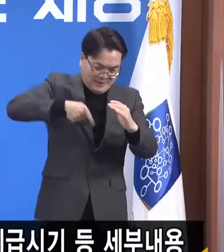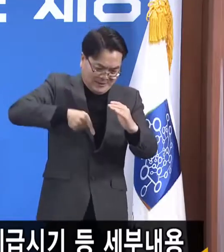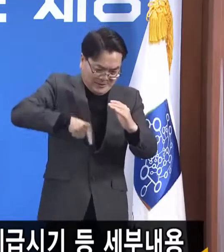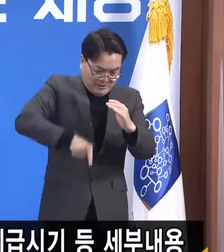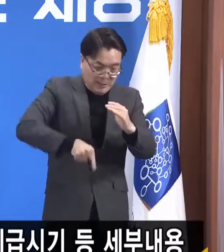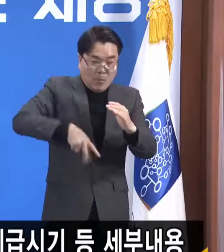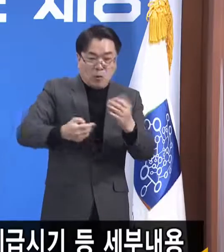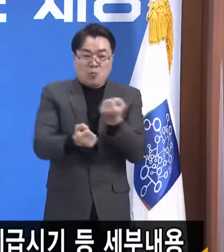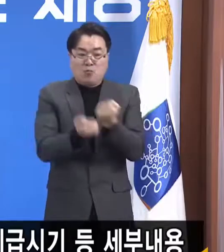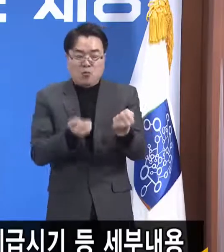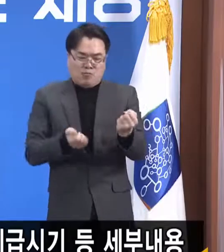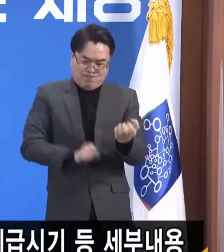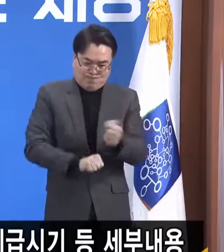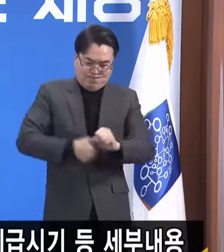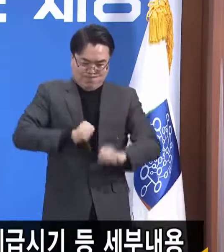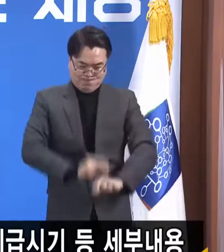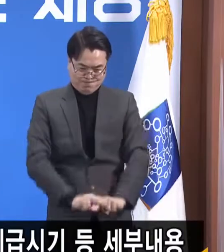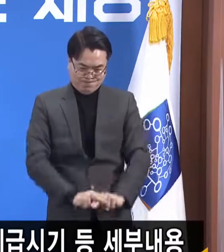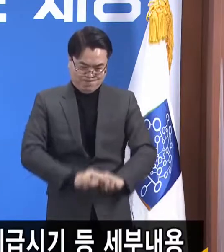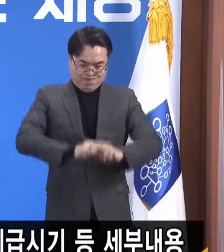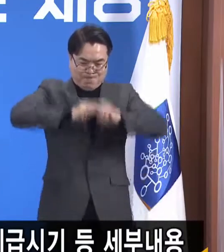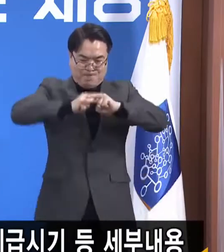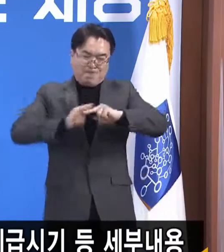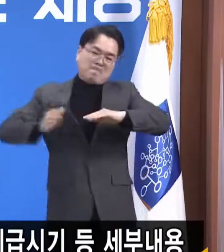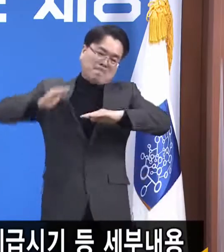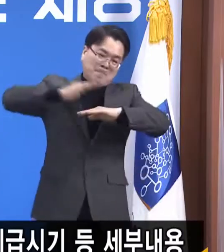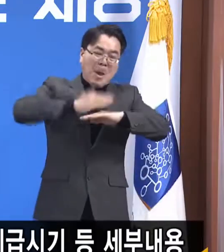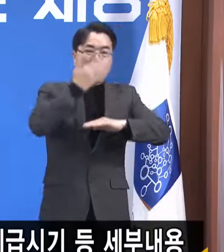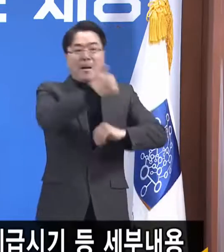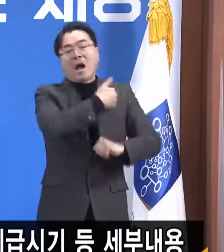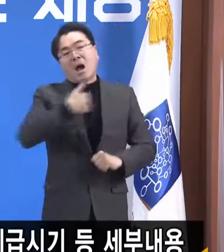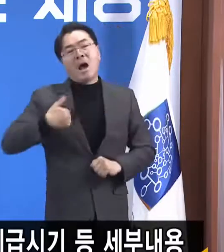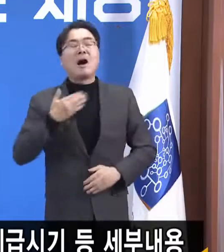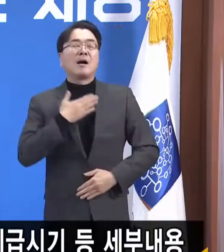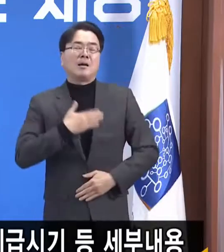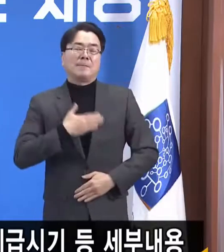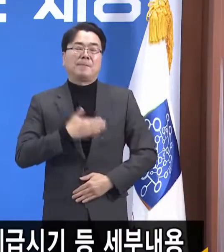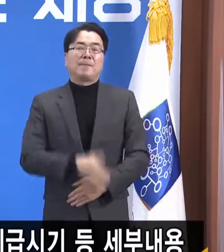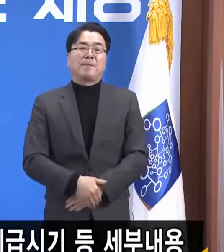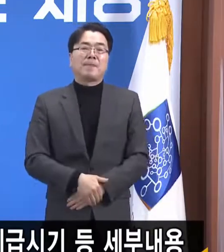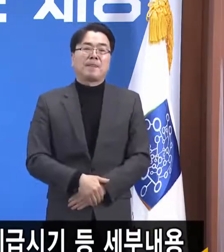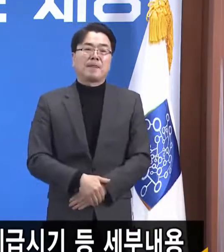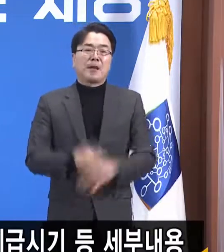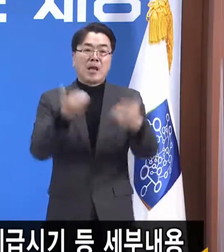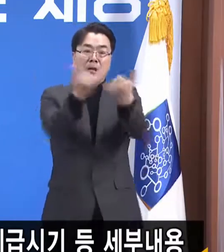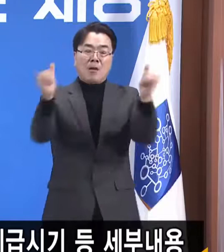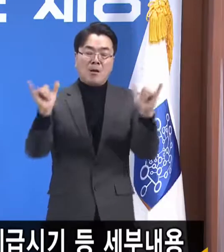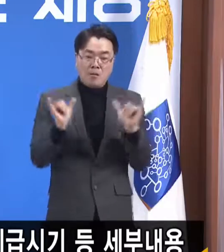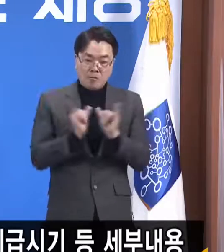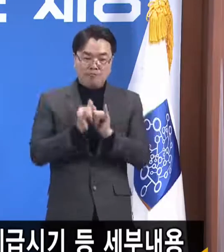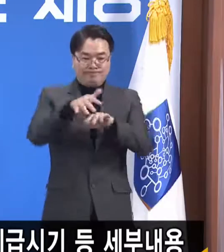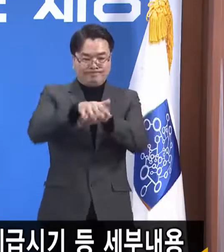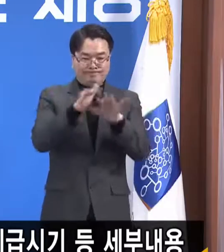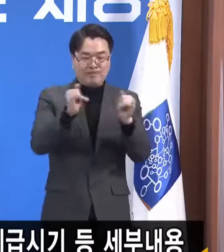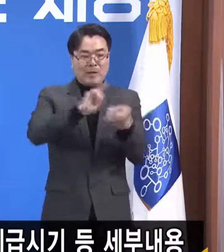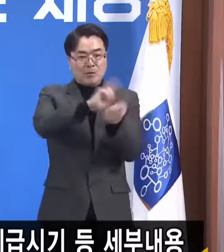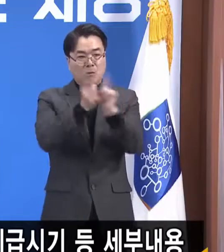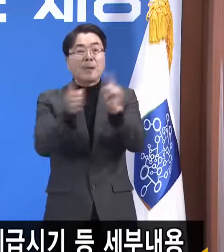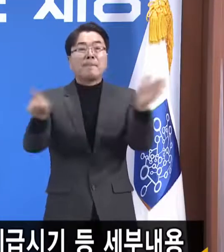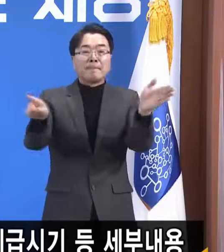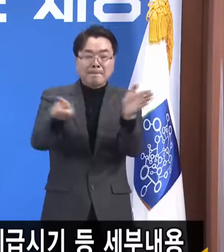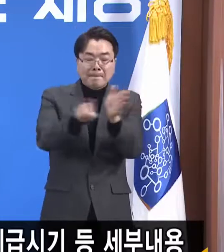우리가 메워나갈 수 있다는 사실입니다. 공동체 구성원 서로에 대한